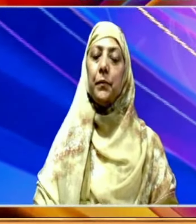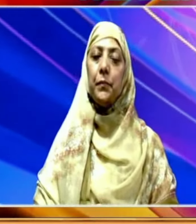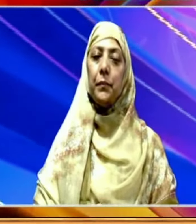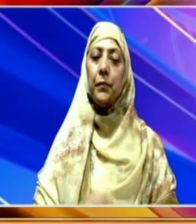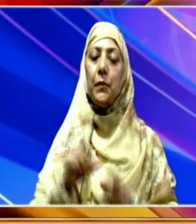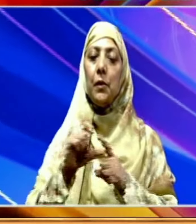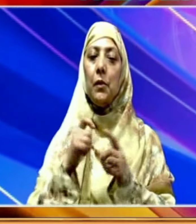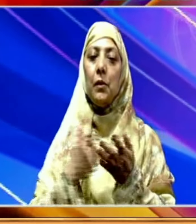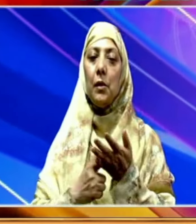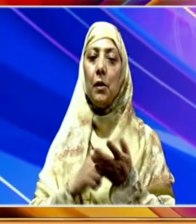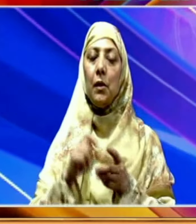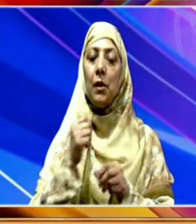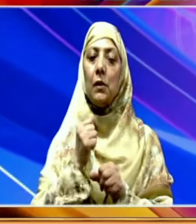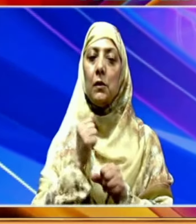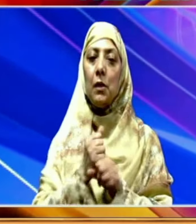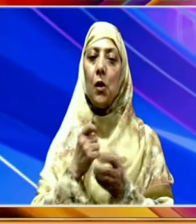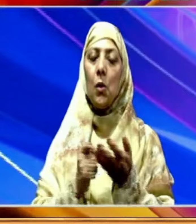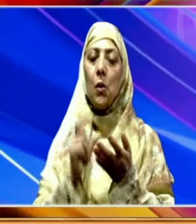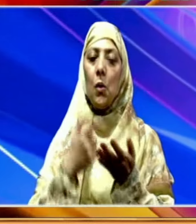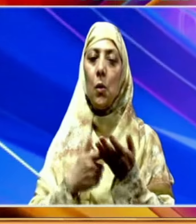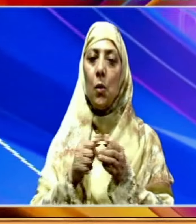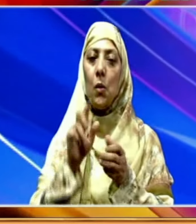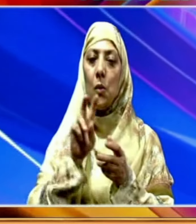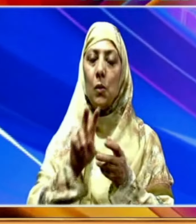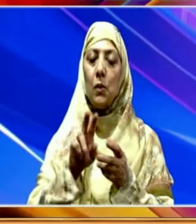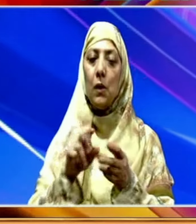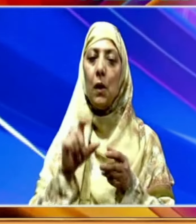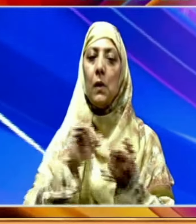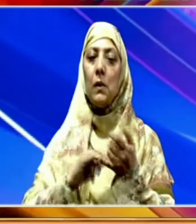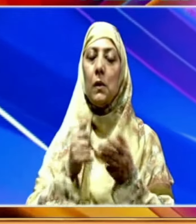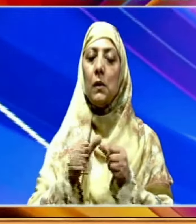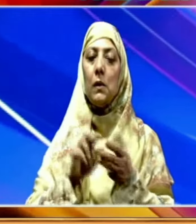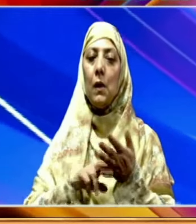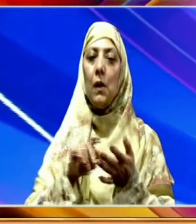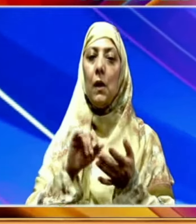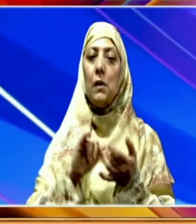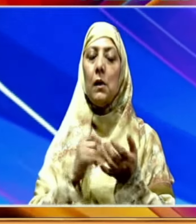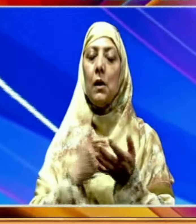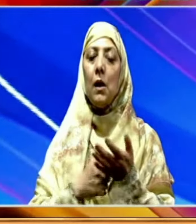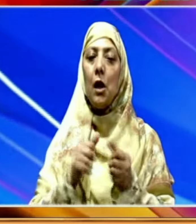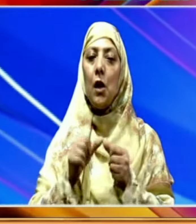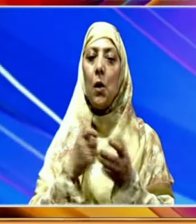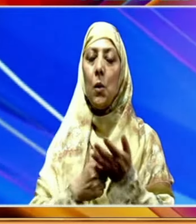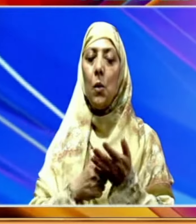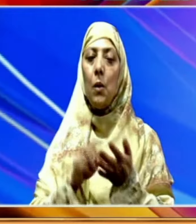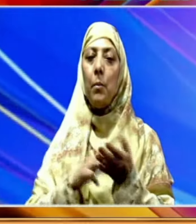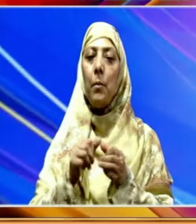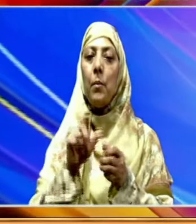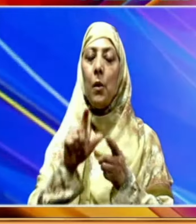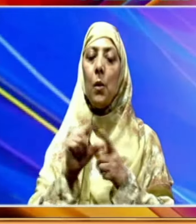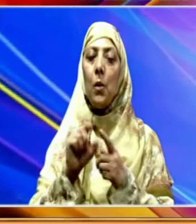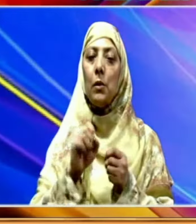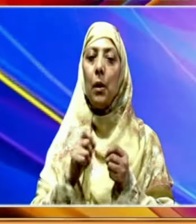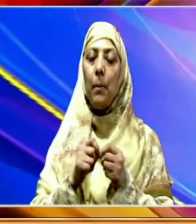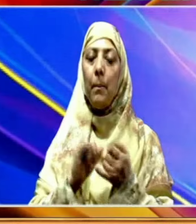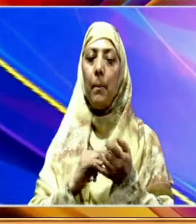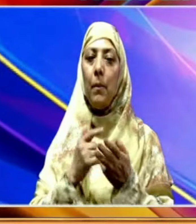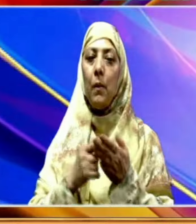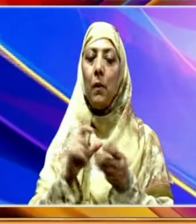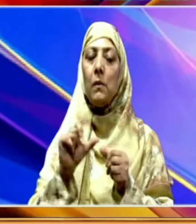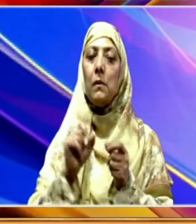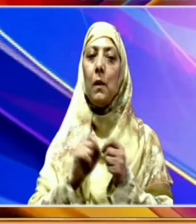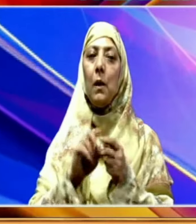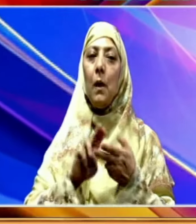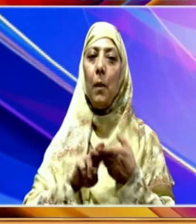ڈائریکٹر جنرل رول سلنٹیشن انو ملہترہ نے کل امرنات جی یاترہ کے سلسلے میں بیس کیمپ بالتل کا